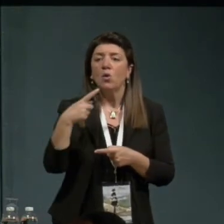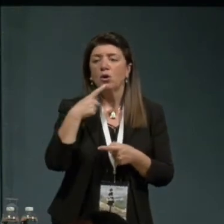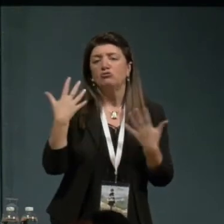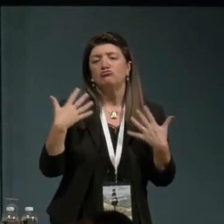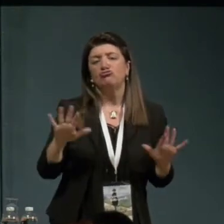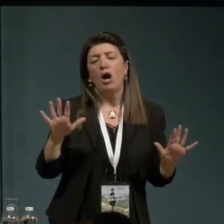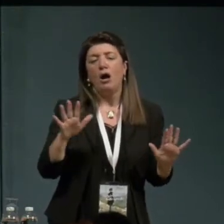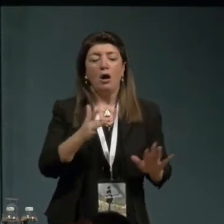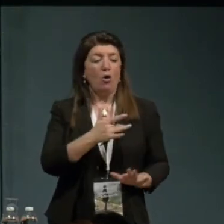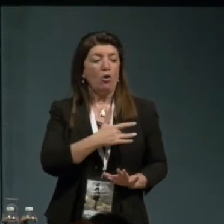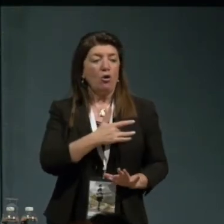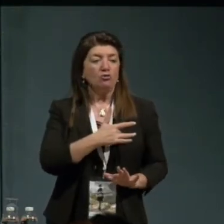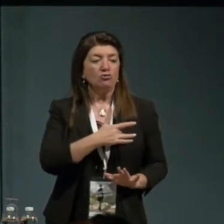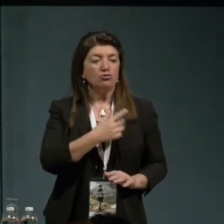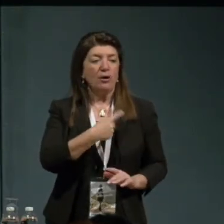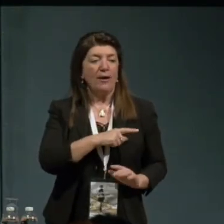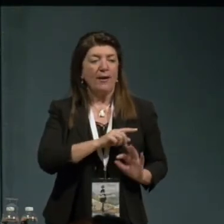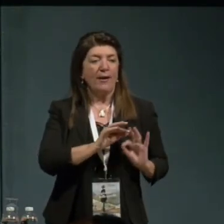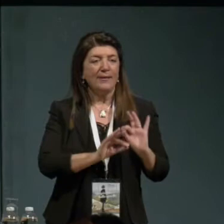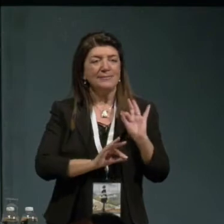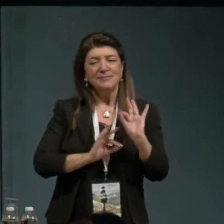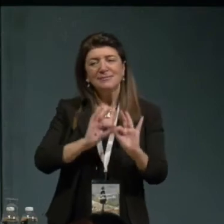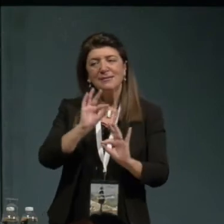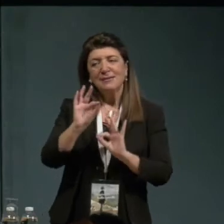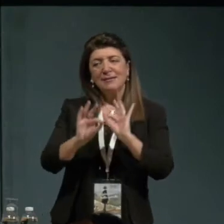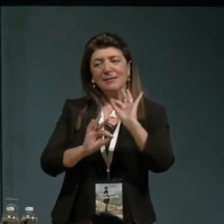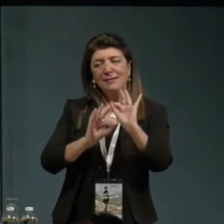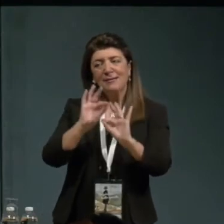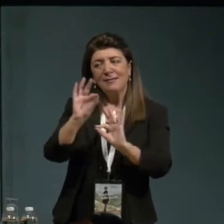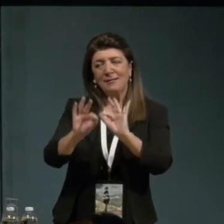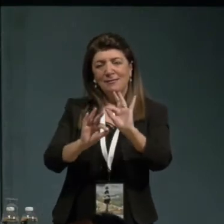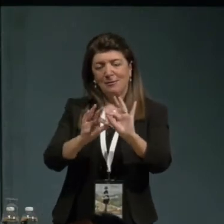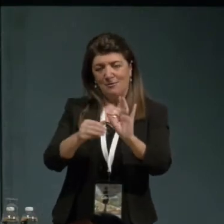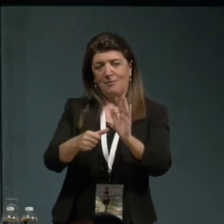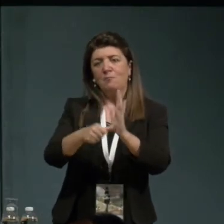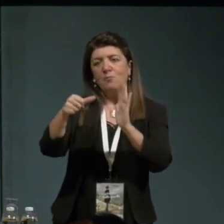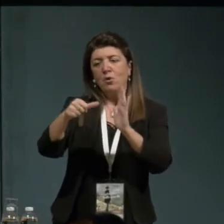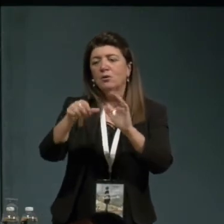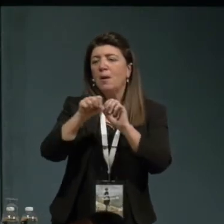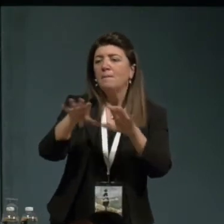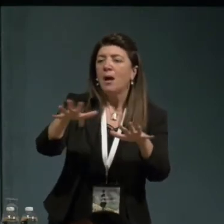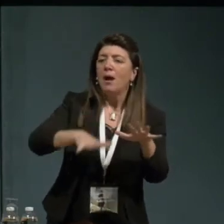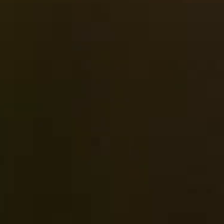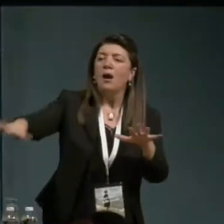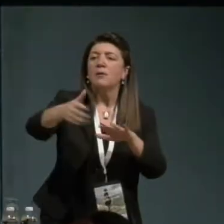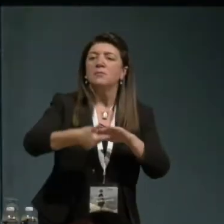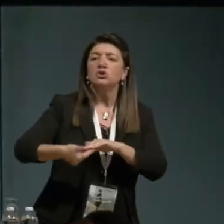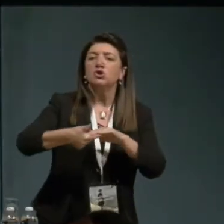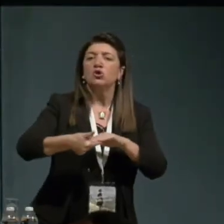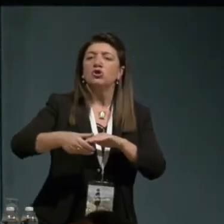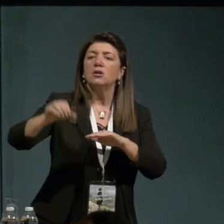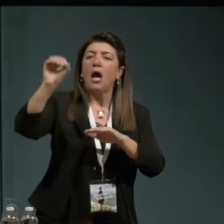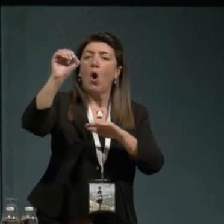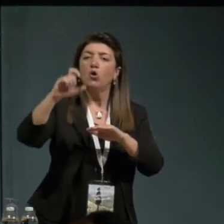critica importante della società occidentale. E nel maggio